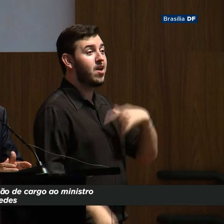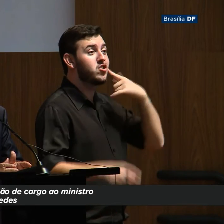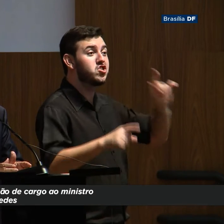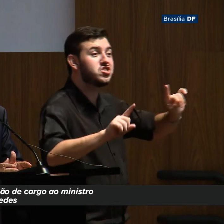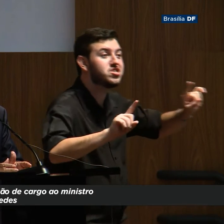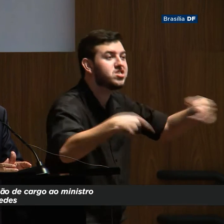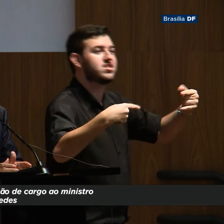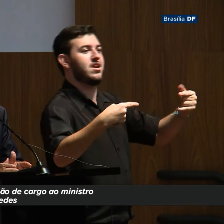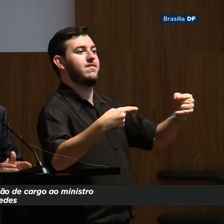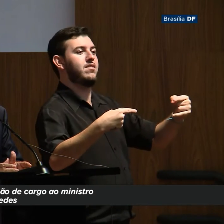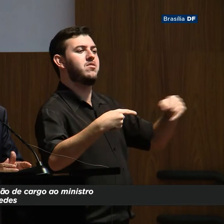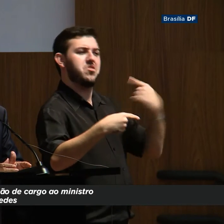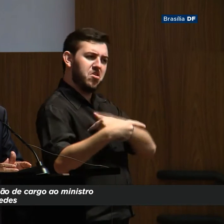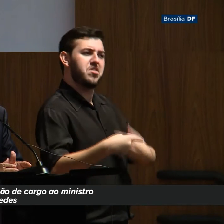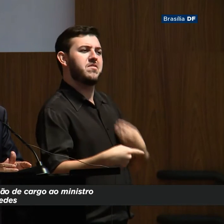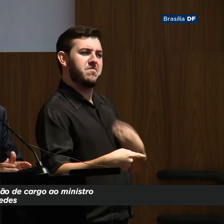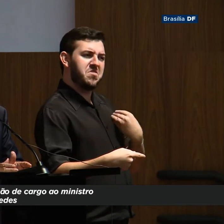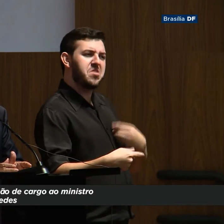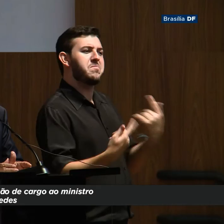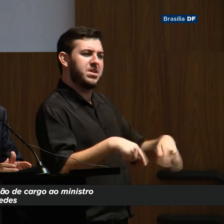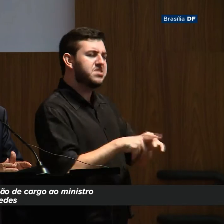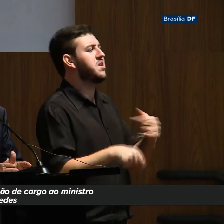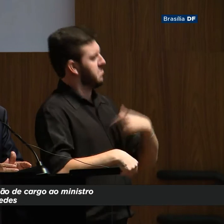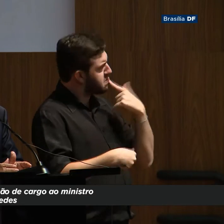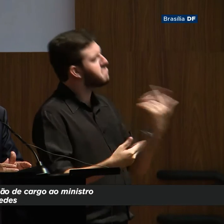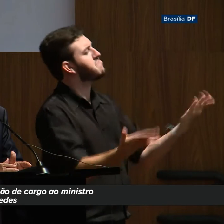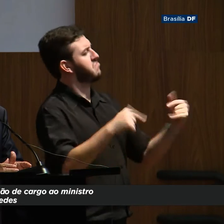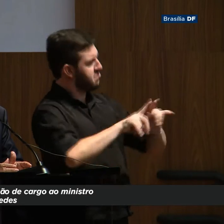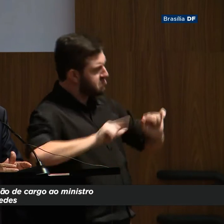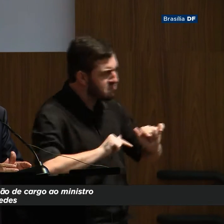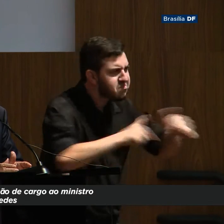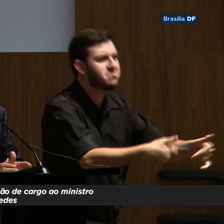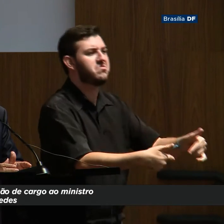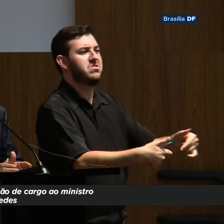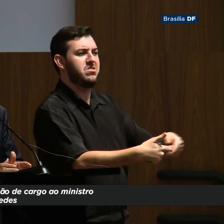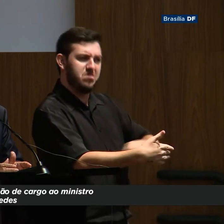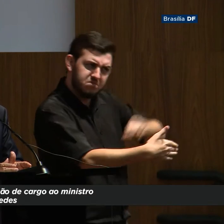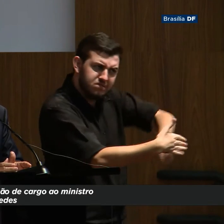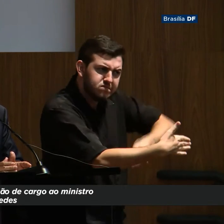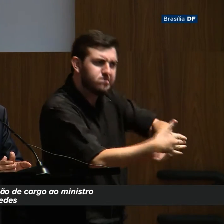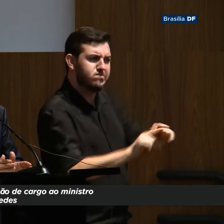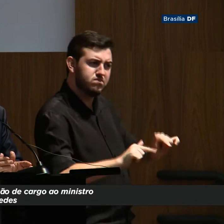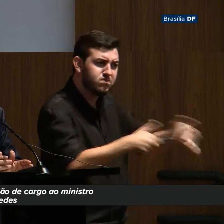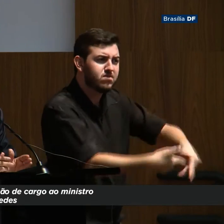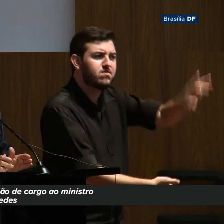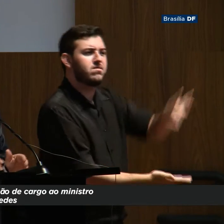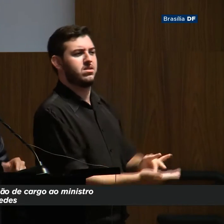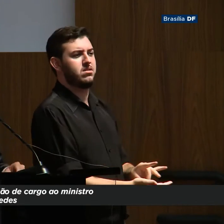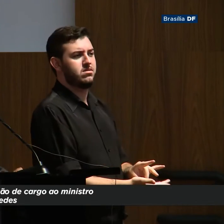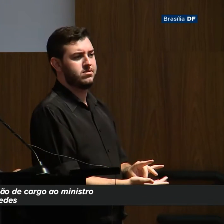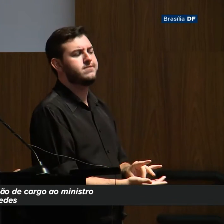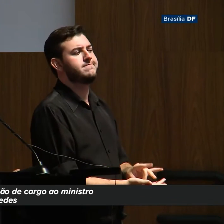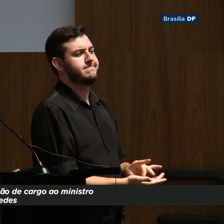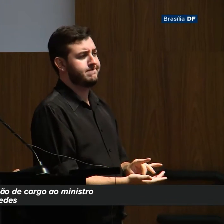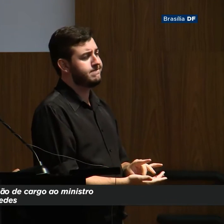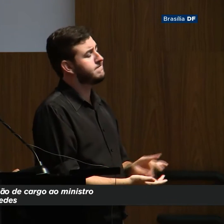É o primeiro e maior desafio a ser enfrentado. se for